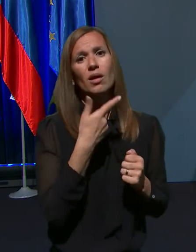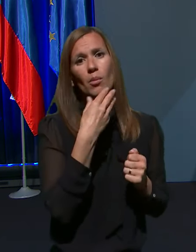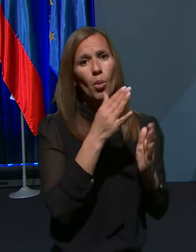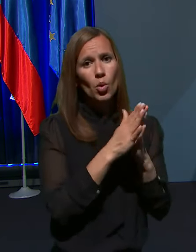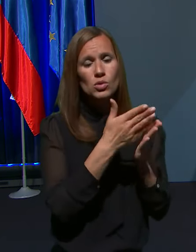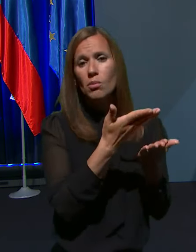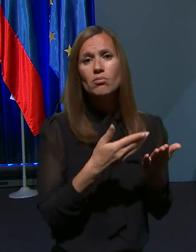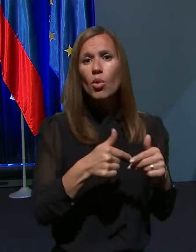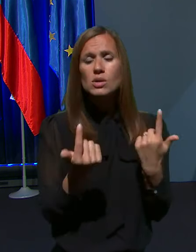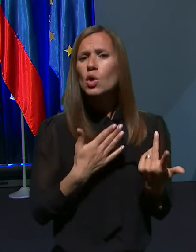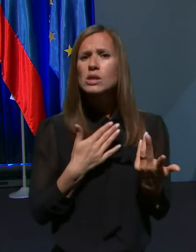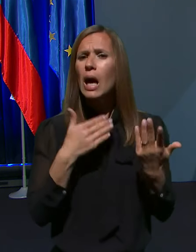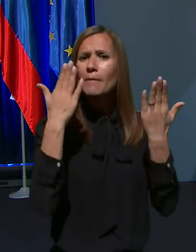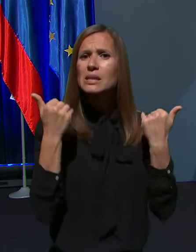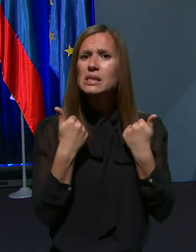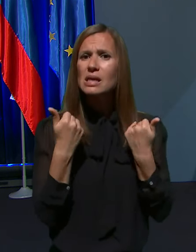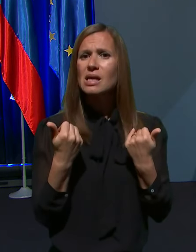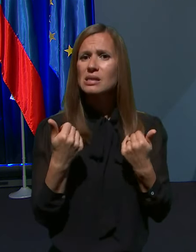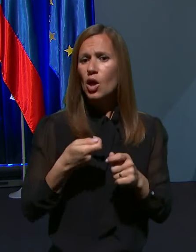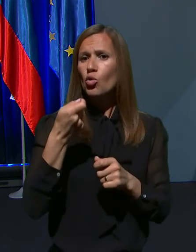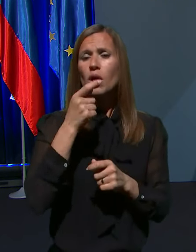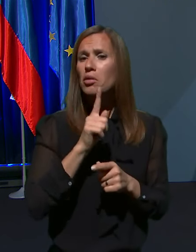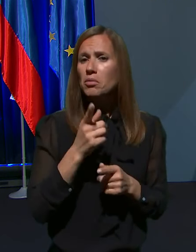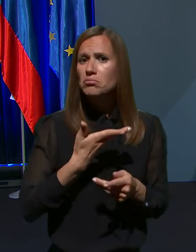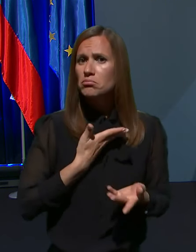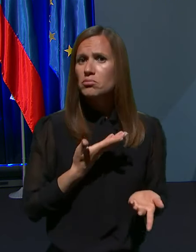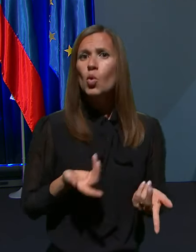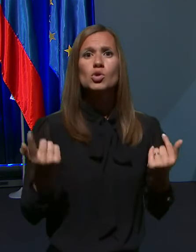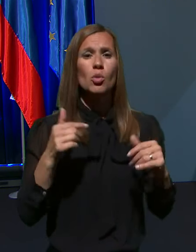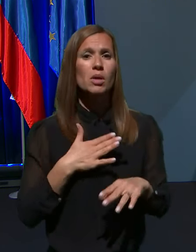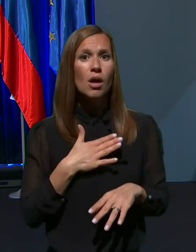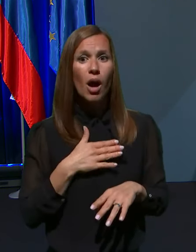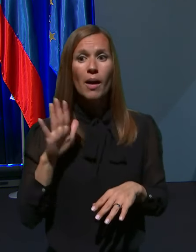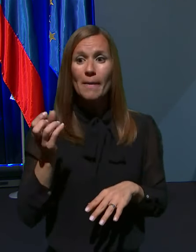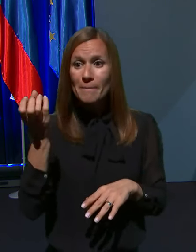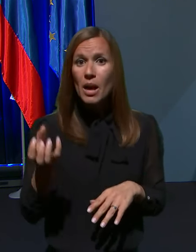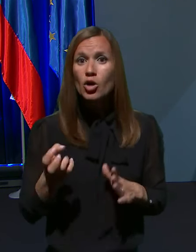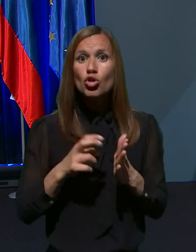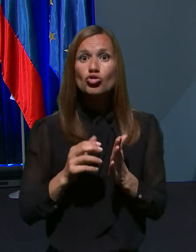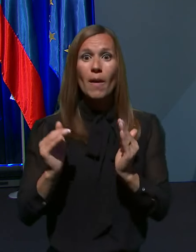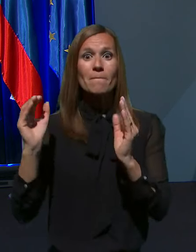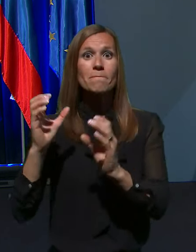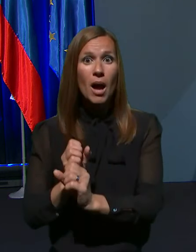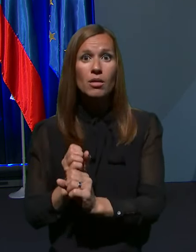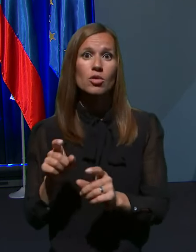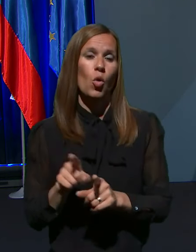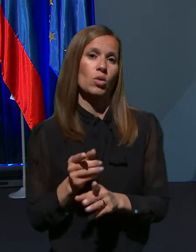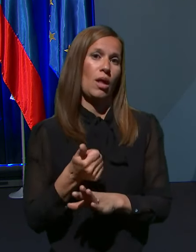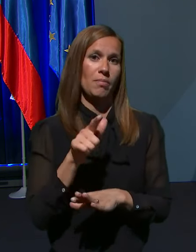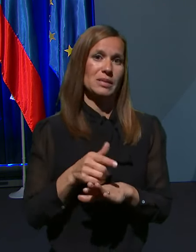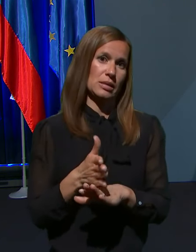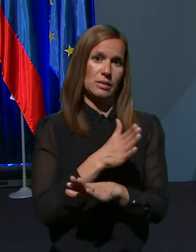zakaj medicinske sestre dodatka niso prijele oziroma zakaj je bila njihova plača celo nižja kot prejšnji mesec.